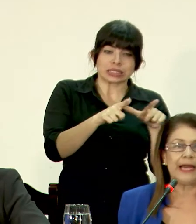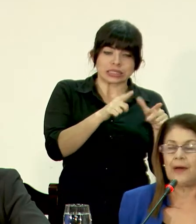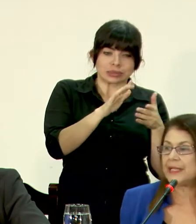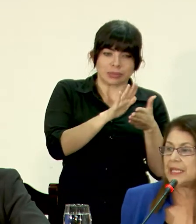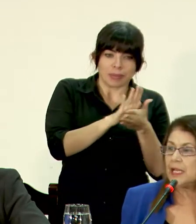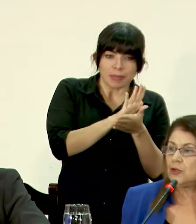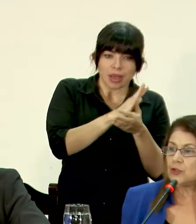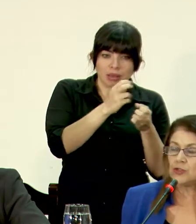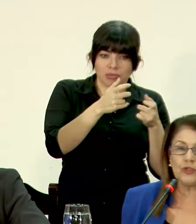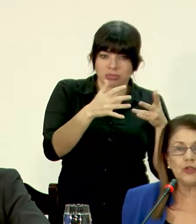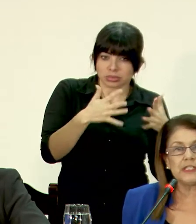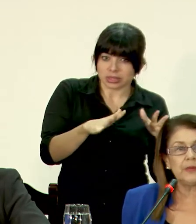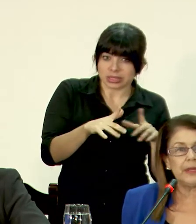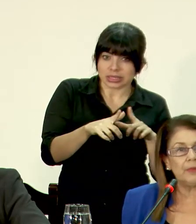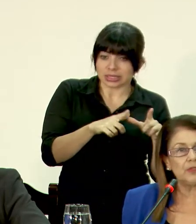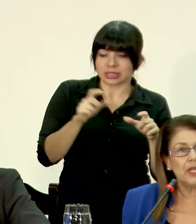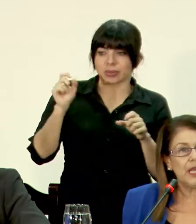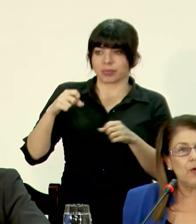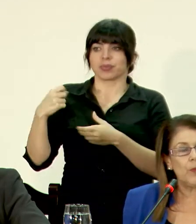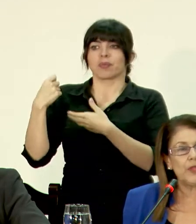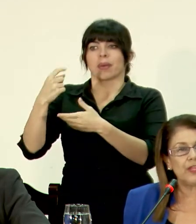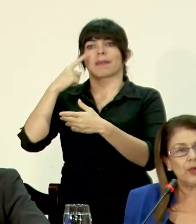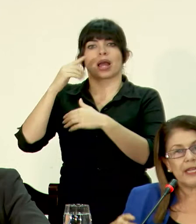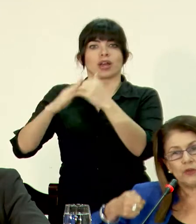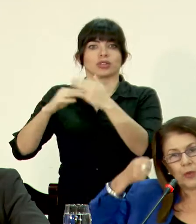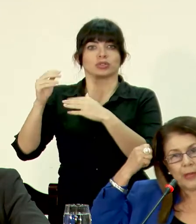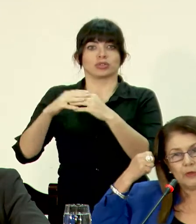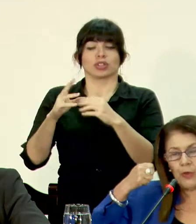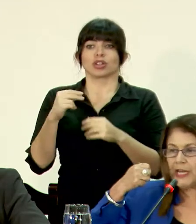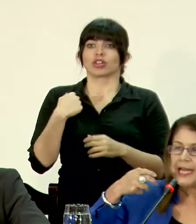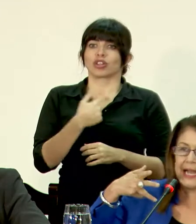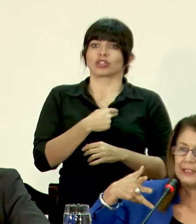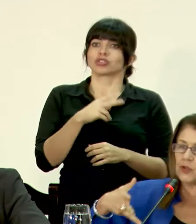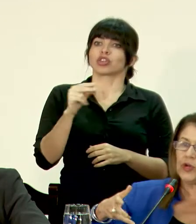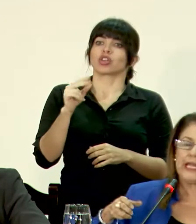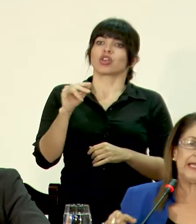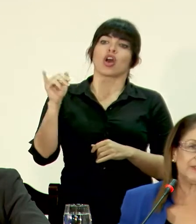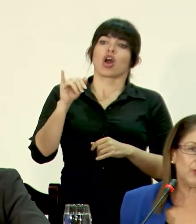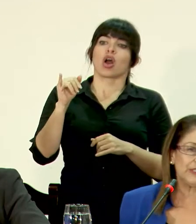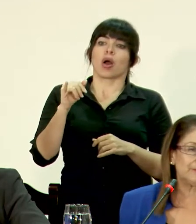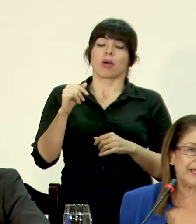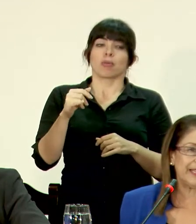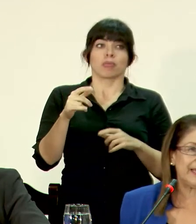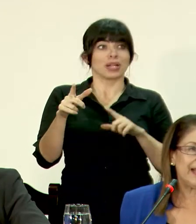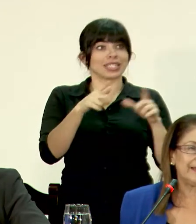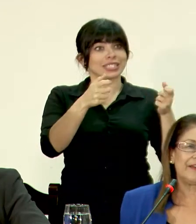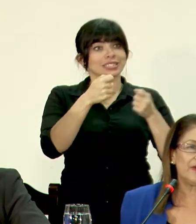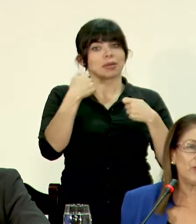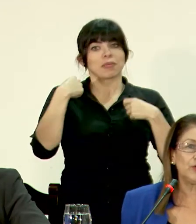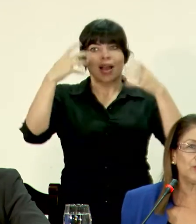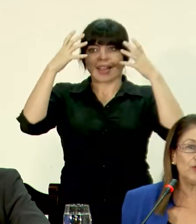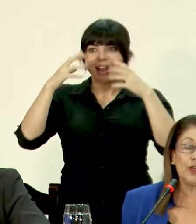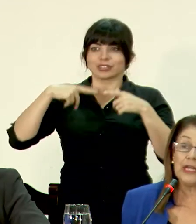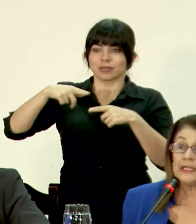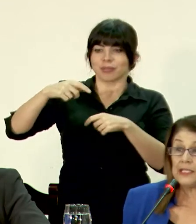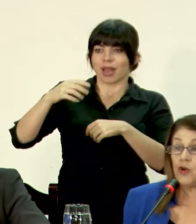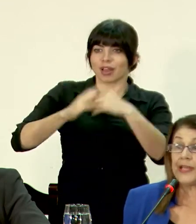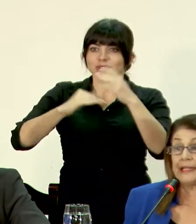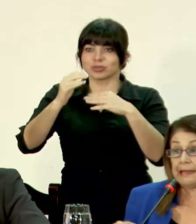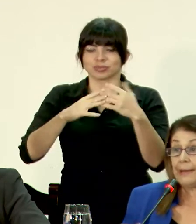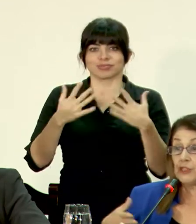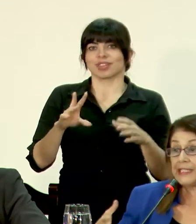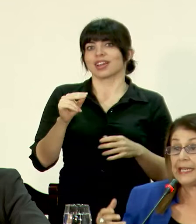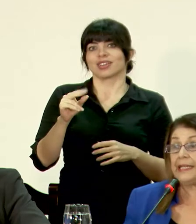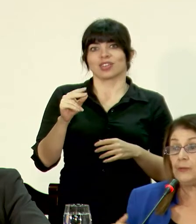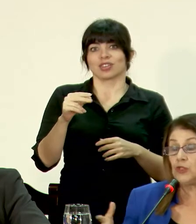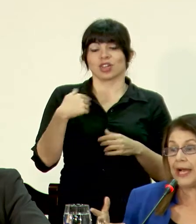En otras palabras, nosotros no recibimos un proyecto en el que nos podíamos poner el casco y las botas para ir al terreno de construcción, sino